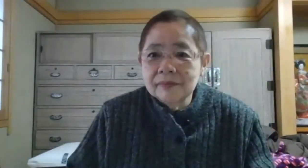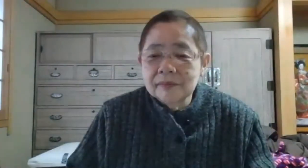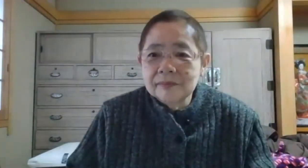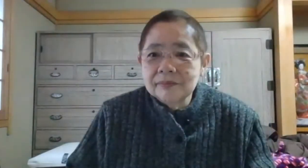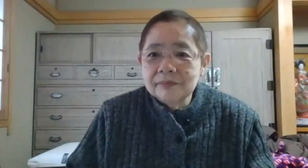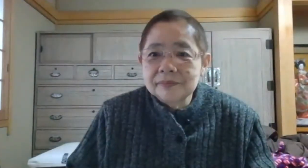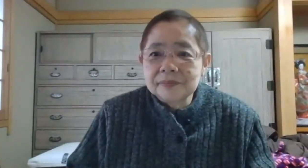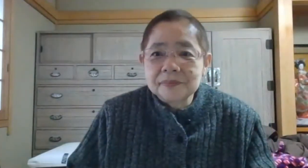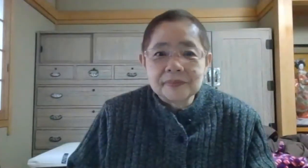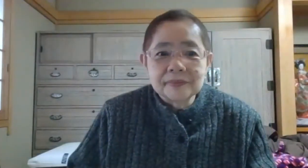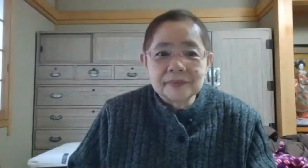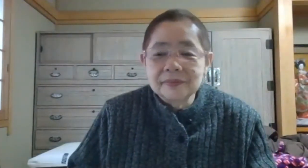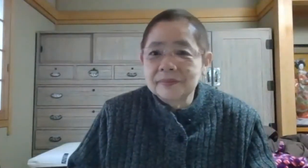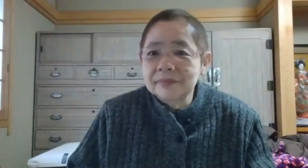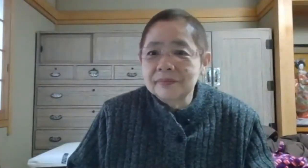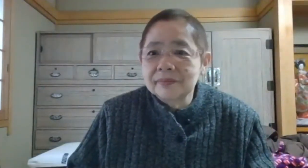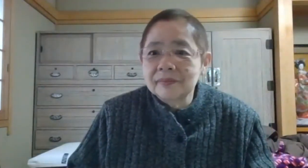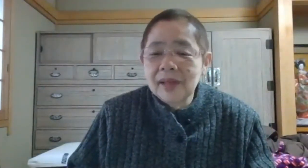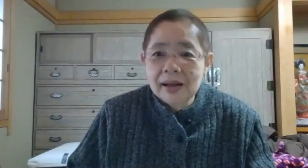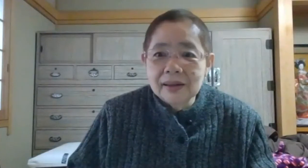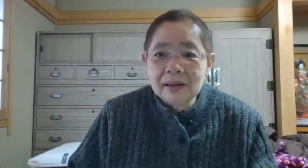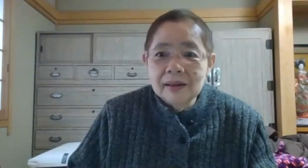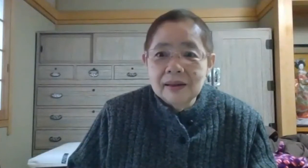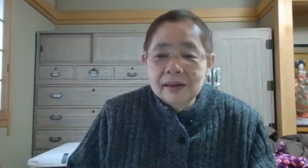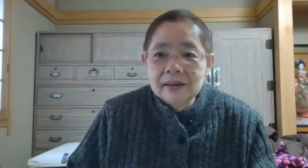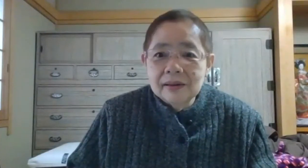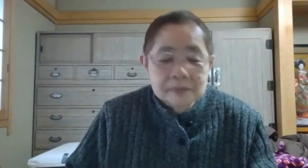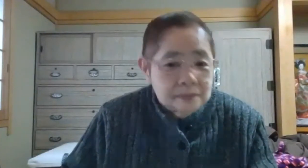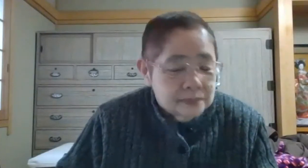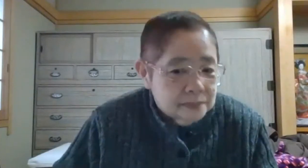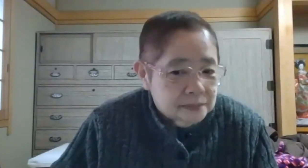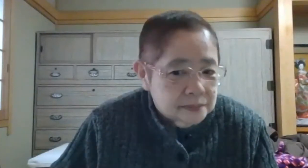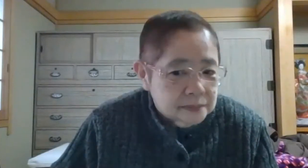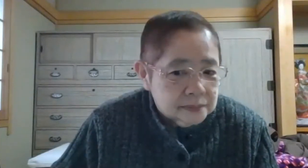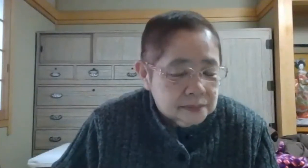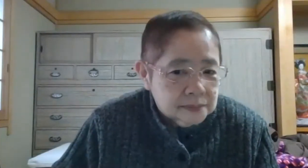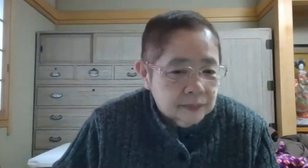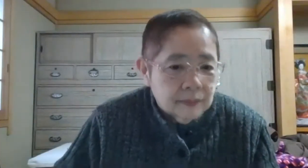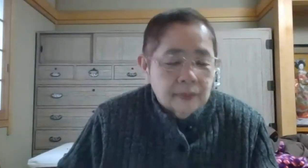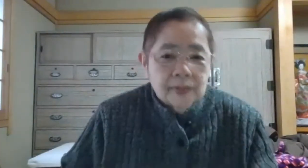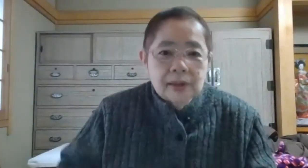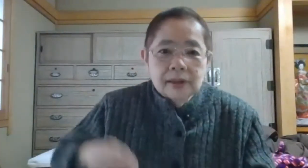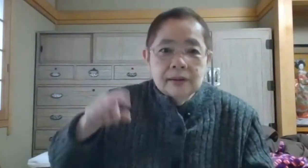例えばミだったらMとそのMとIで